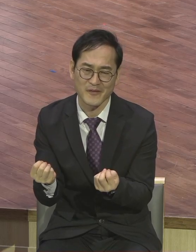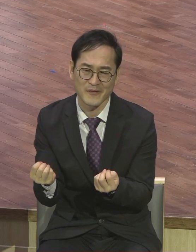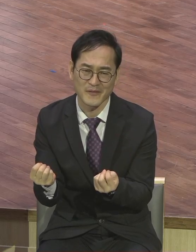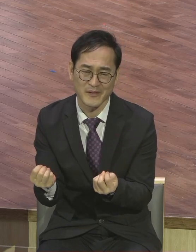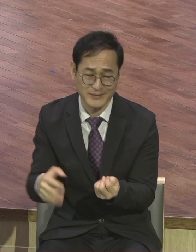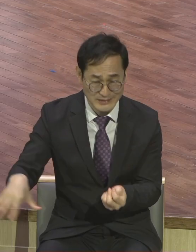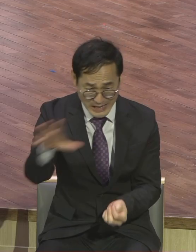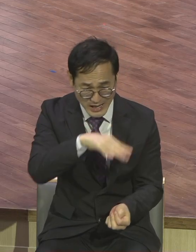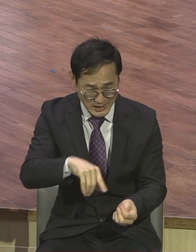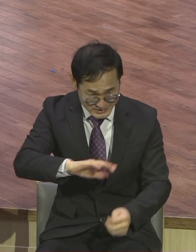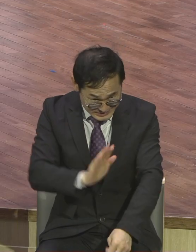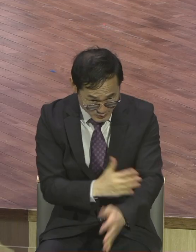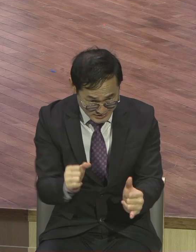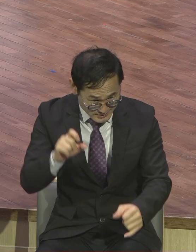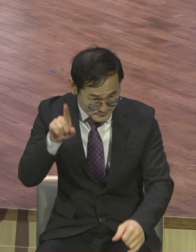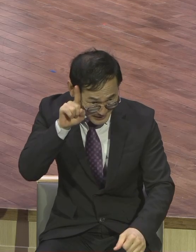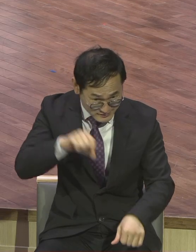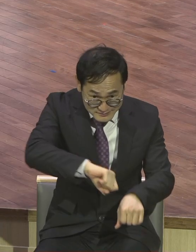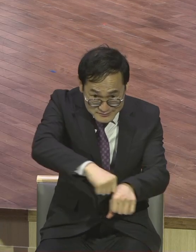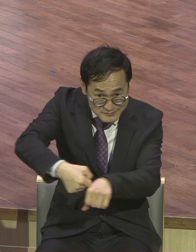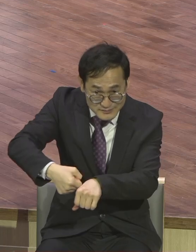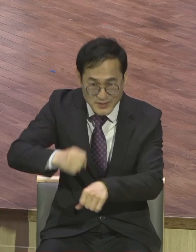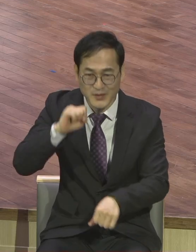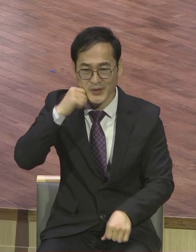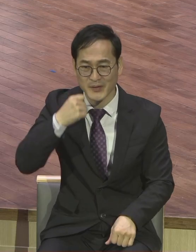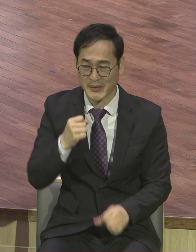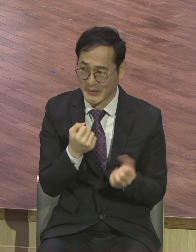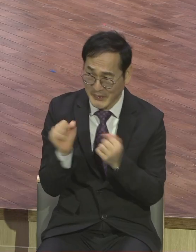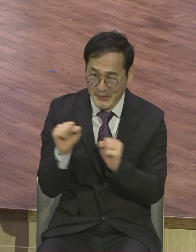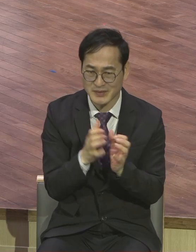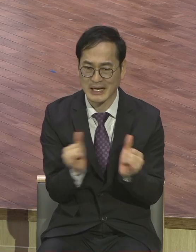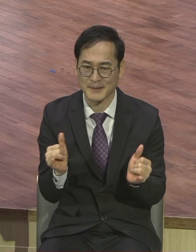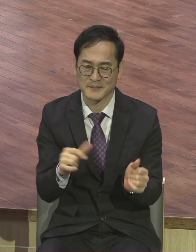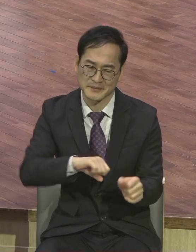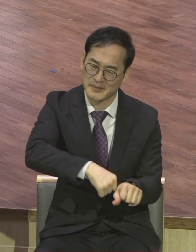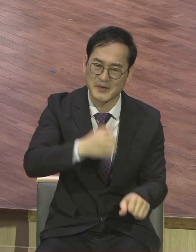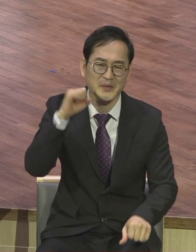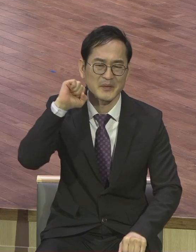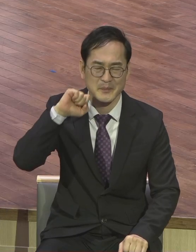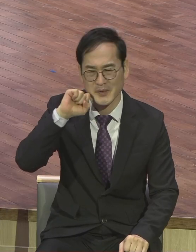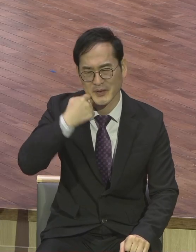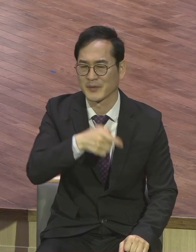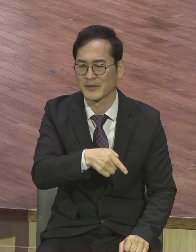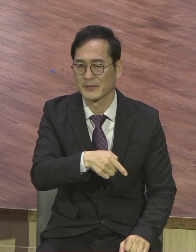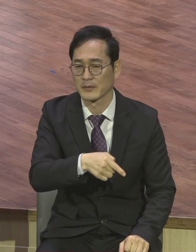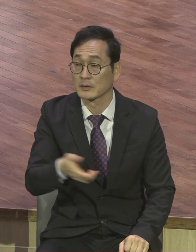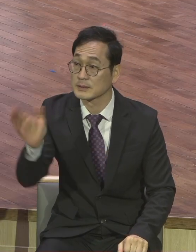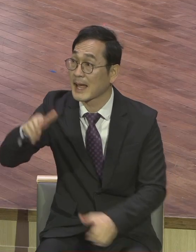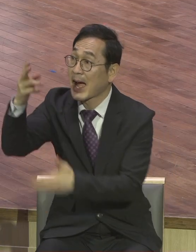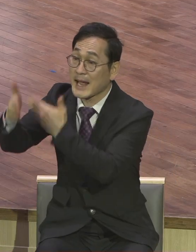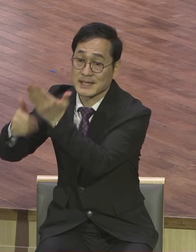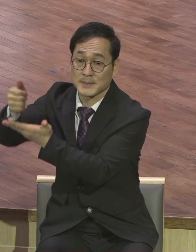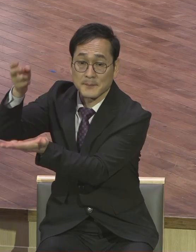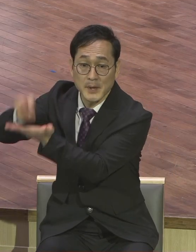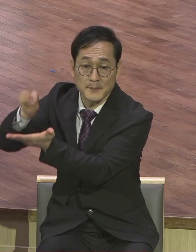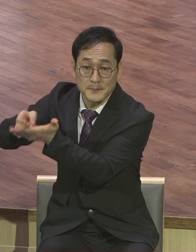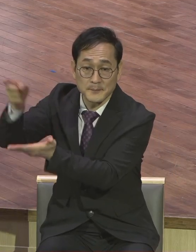그러나 하나님의 법정은 다릅니다. 하나님은 결코 없이